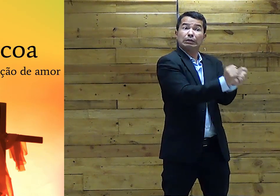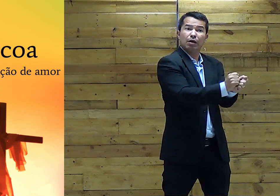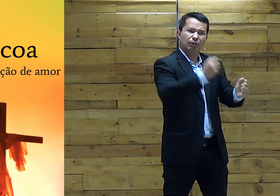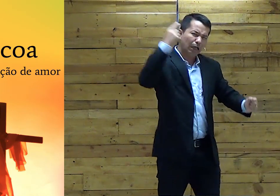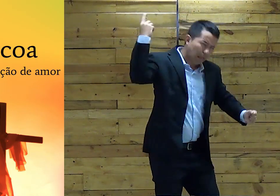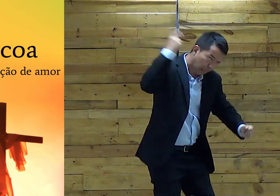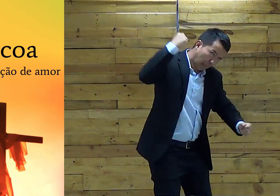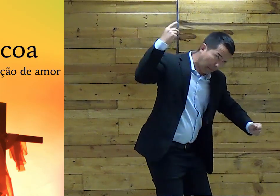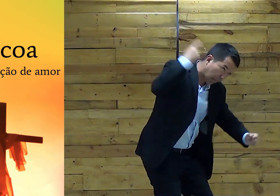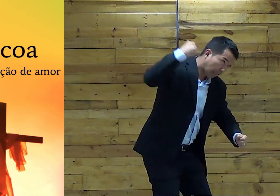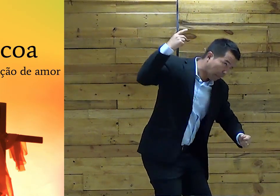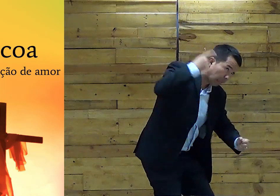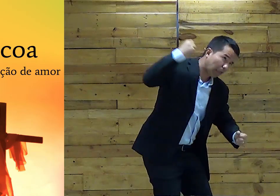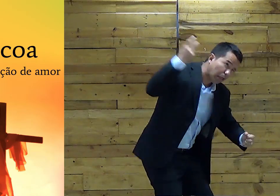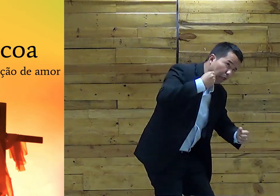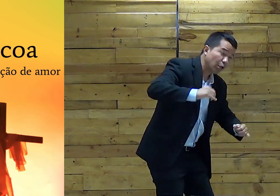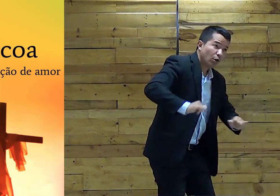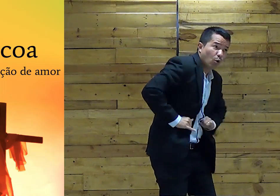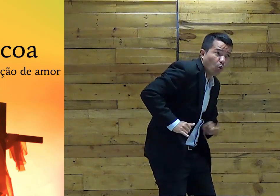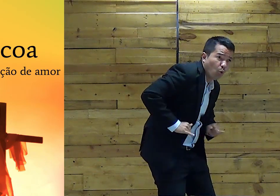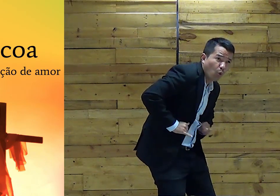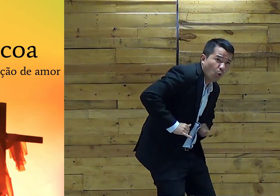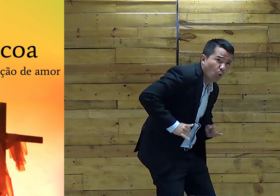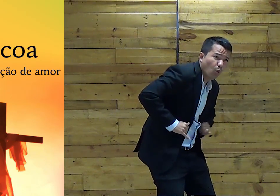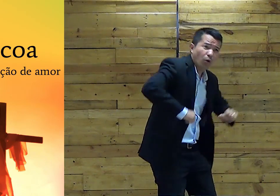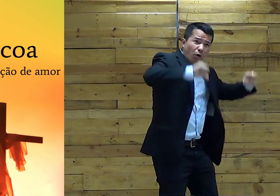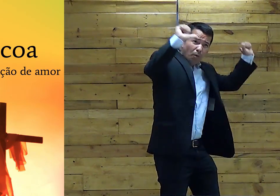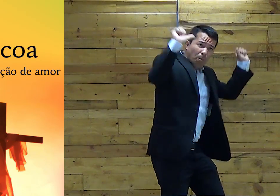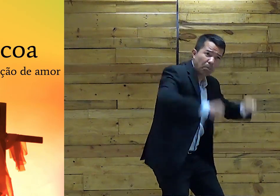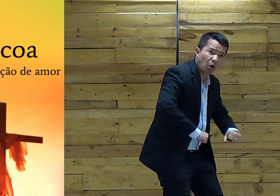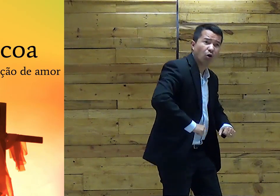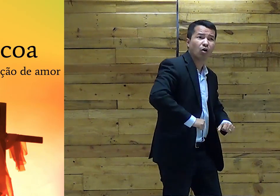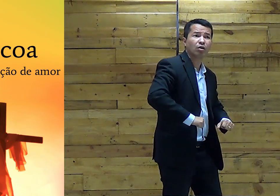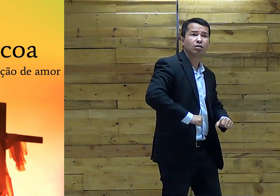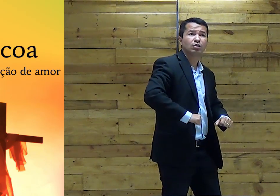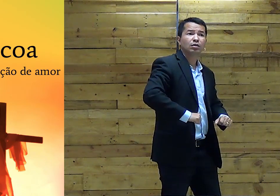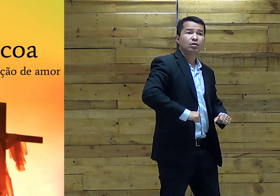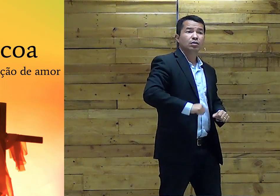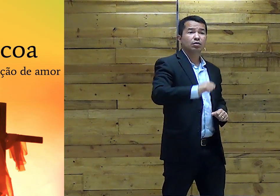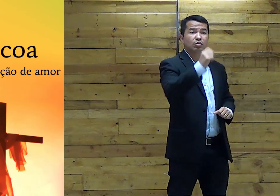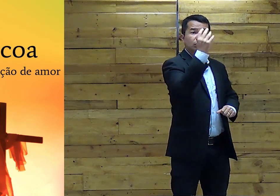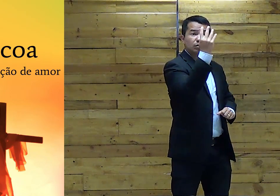Egito E sofriam muito, muito, muito por causa disso